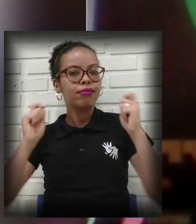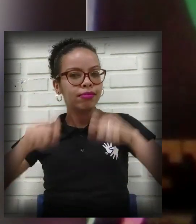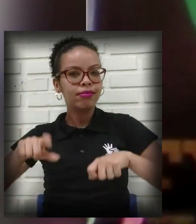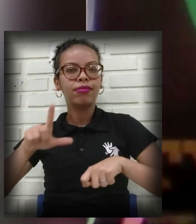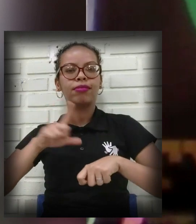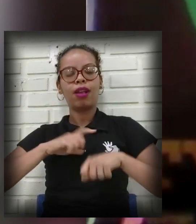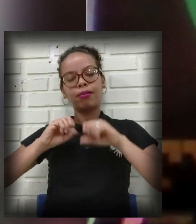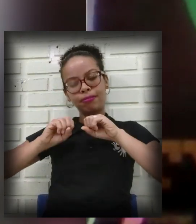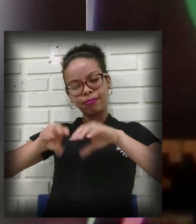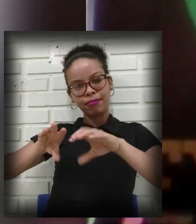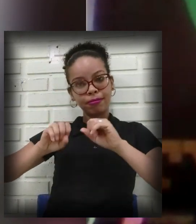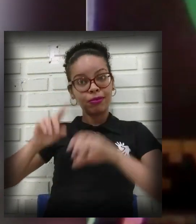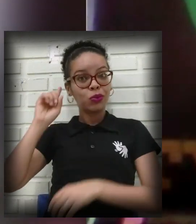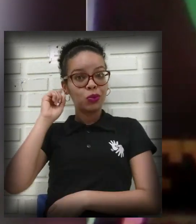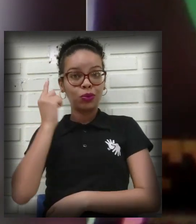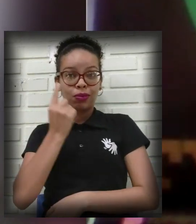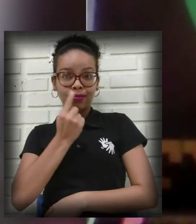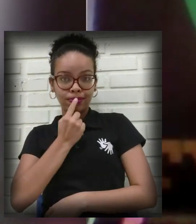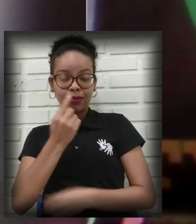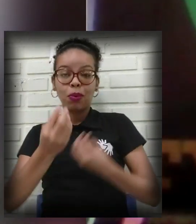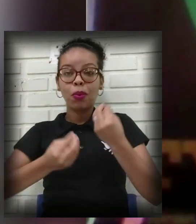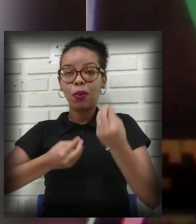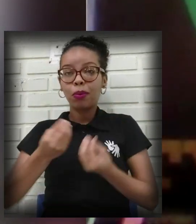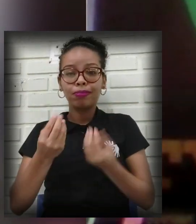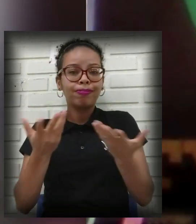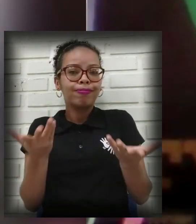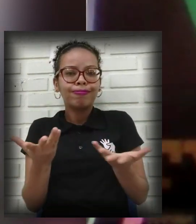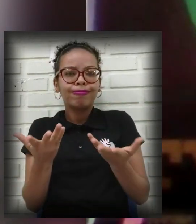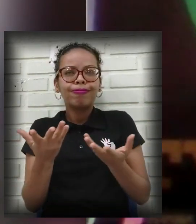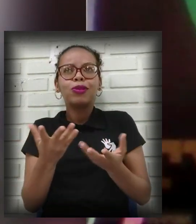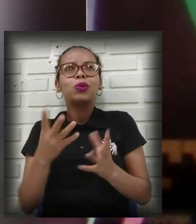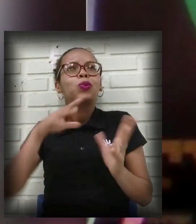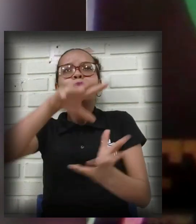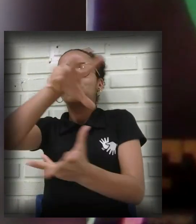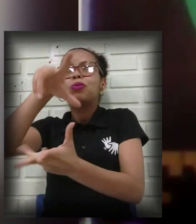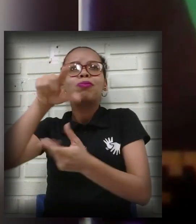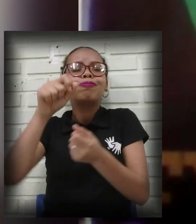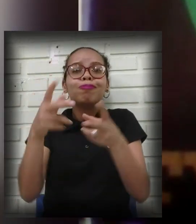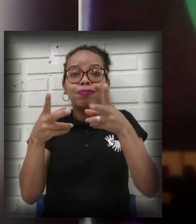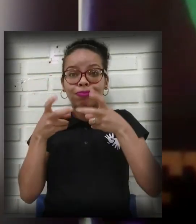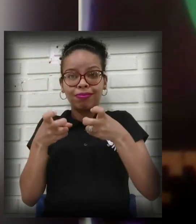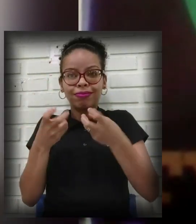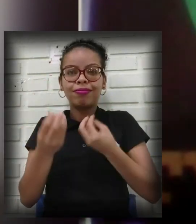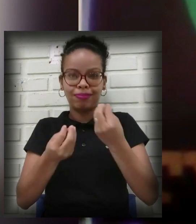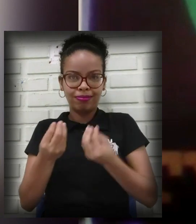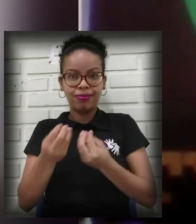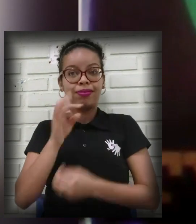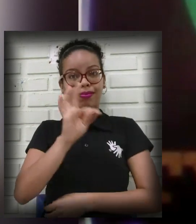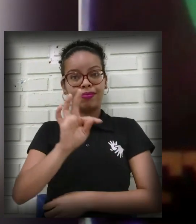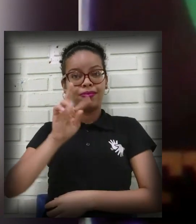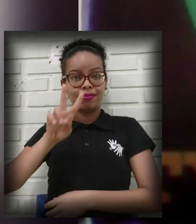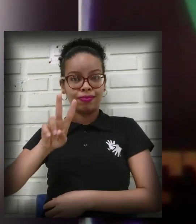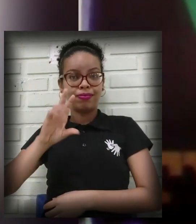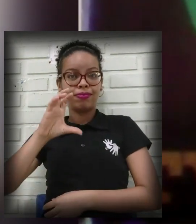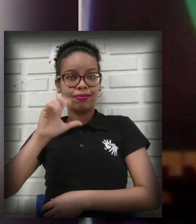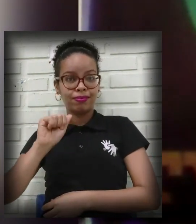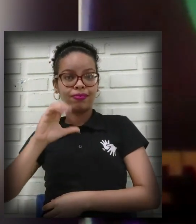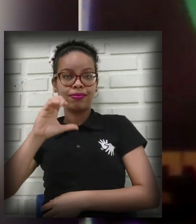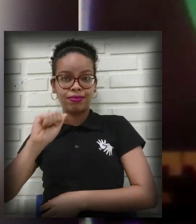aos surdos como lidar com o som do mundo. E a TV Cacau, que vem buscando se conectar